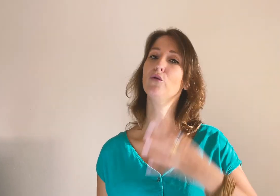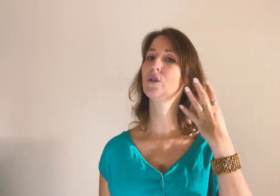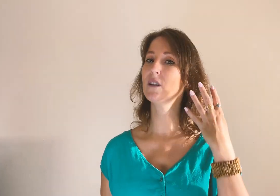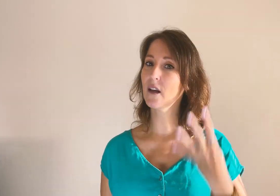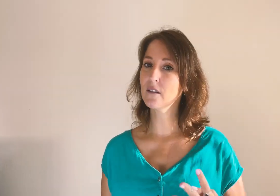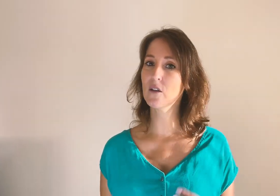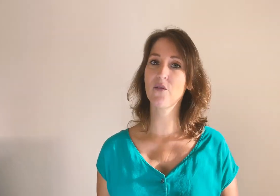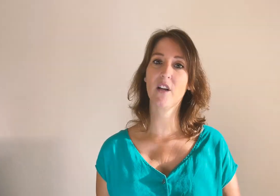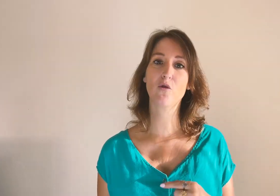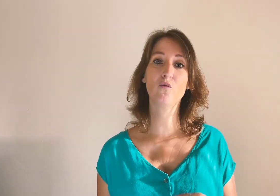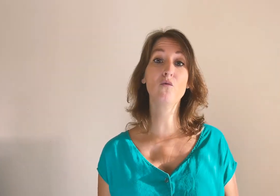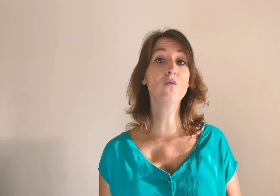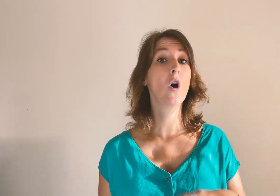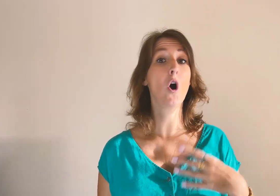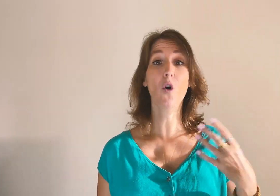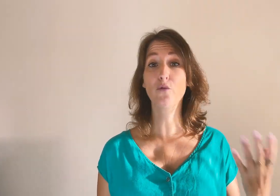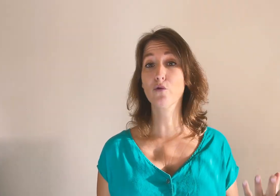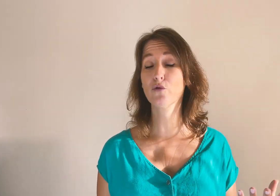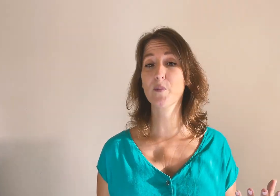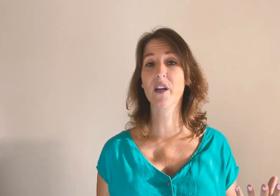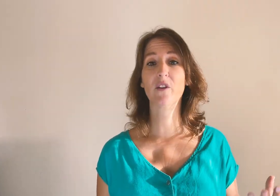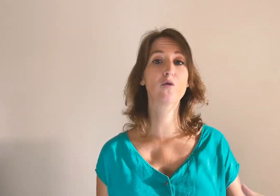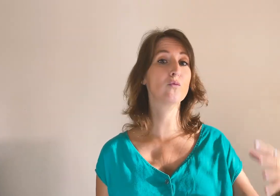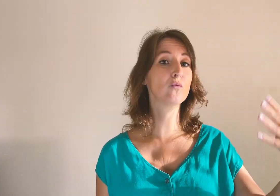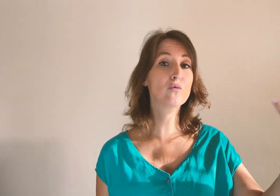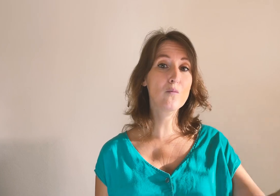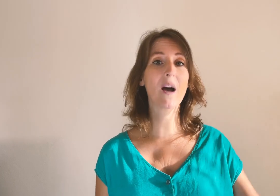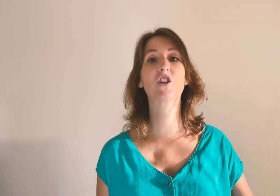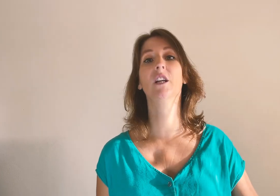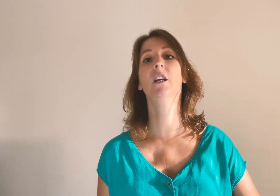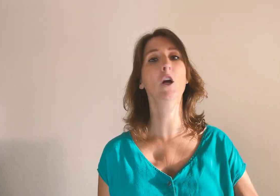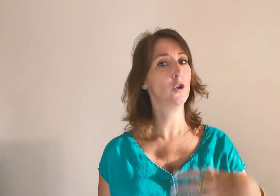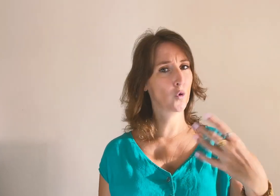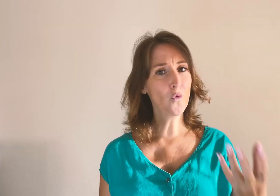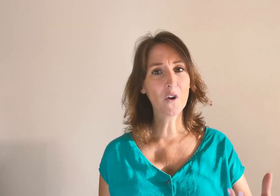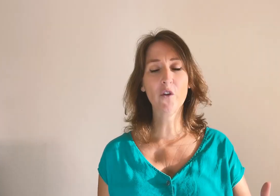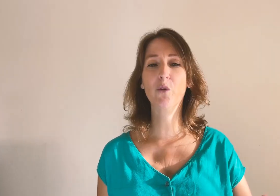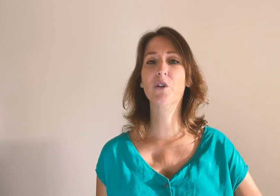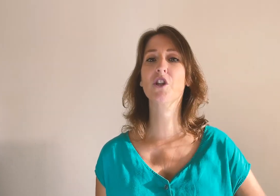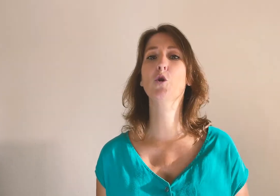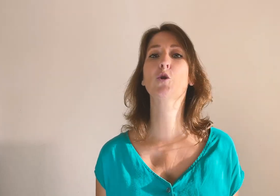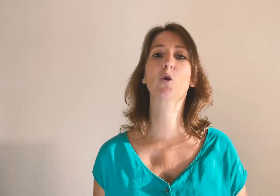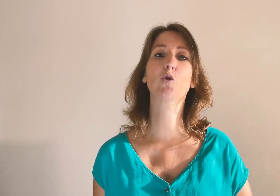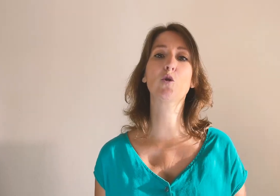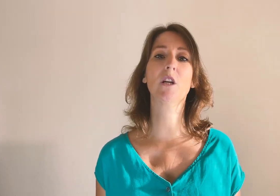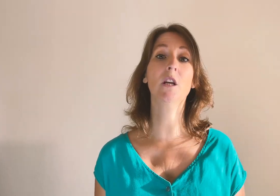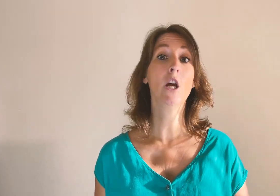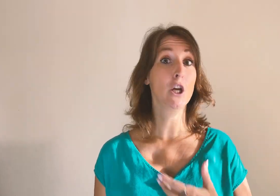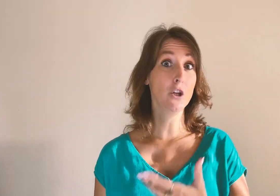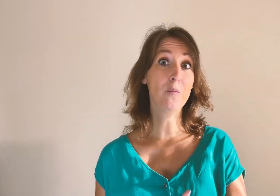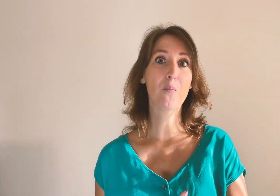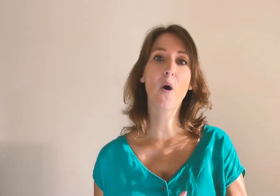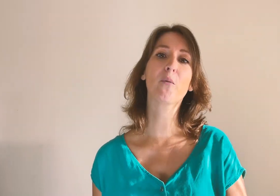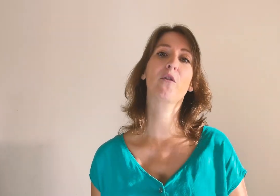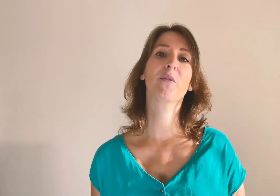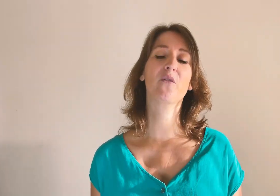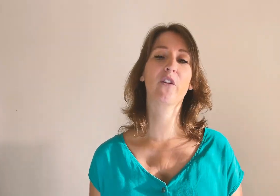de 4 réflexions en fonction d'observations du marché, de conférences qui ont déjà eu lieu sur le sujet et de mes propres observations